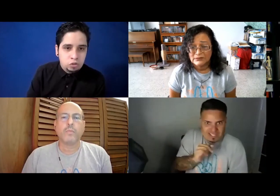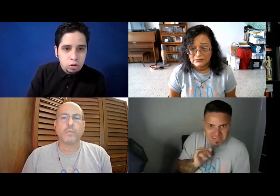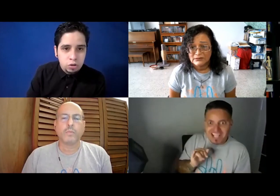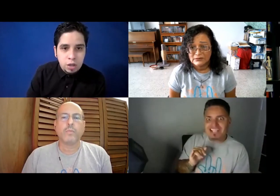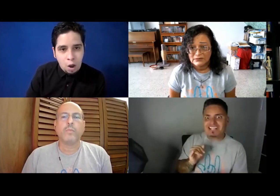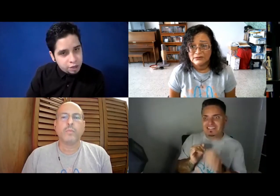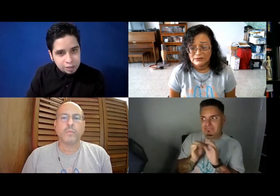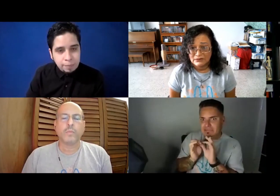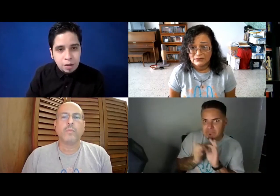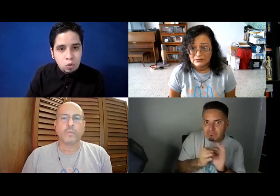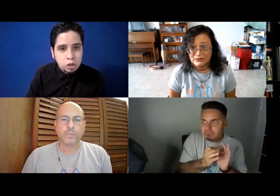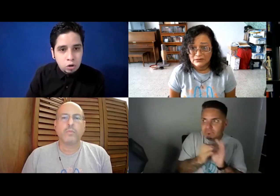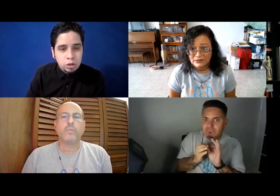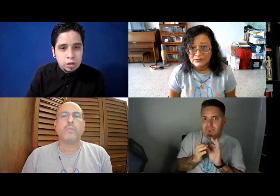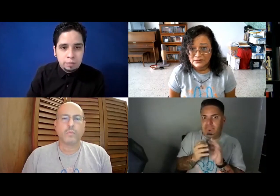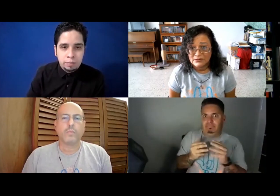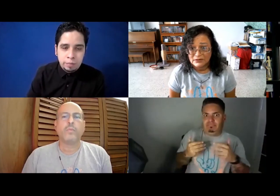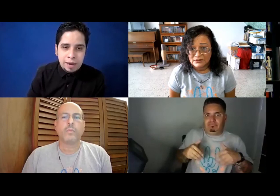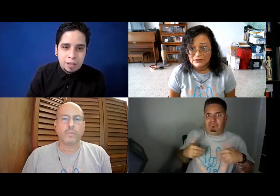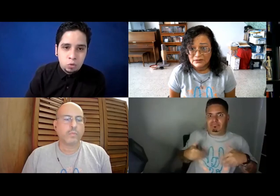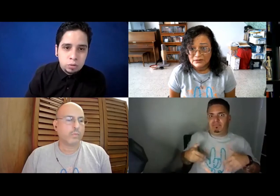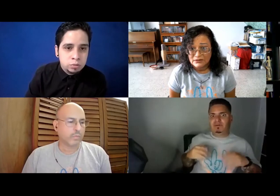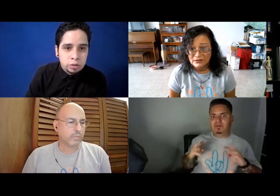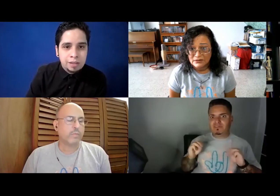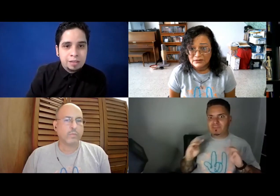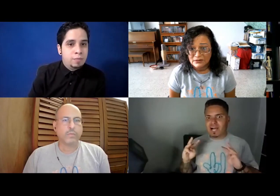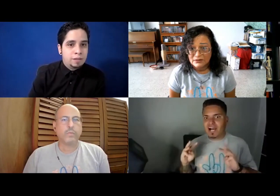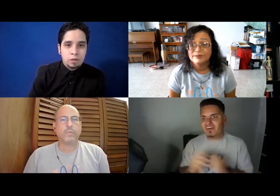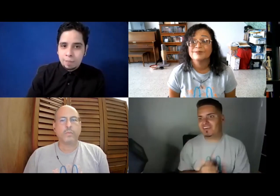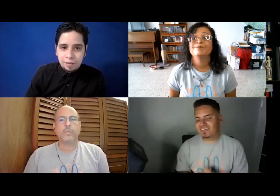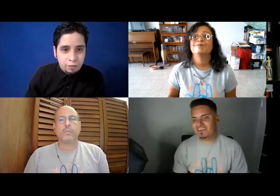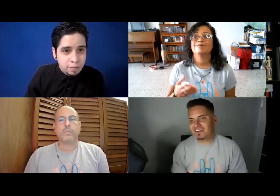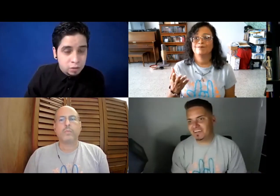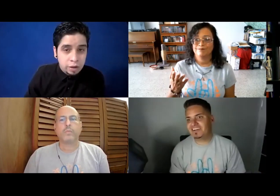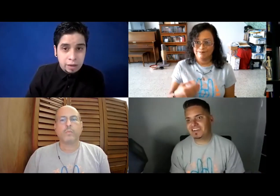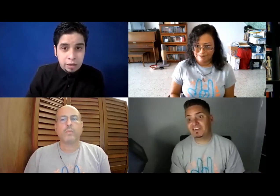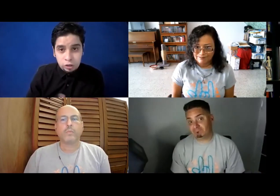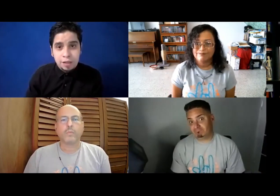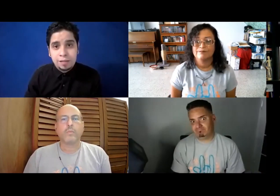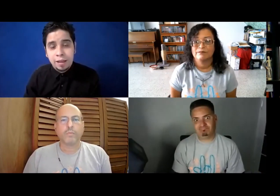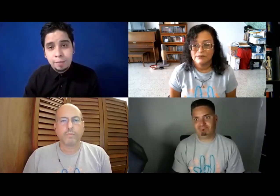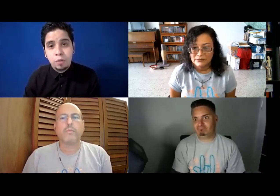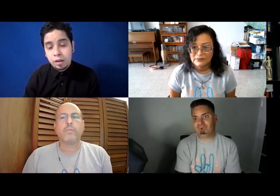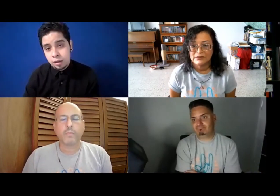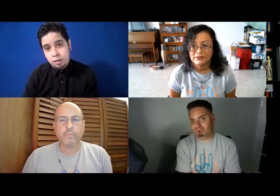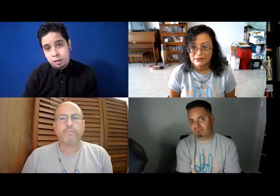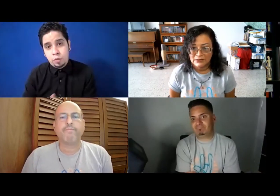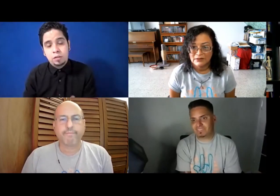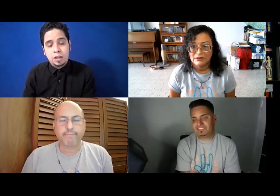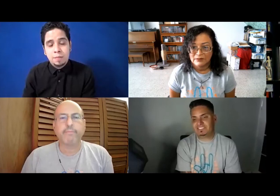sordos, a oyentes también le ocurrió y imagínate tú no tenés información que te pasa la información y yo tener ese poder y poder servir a